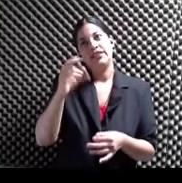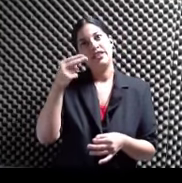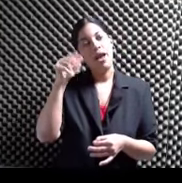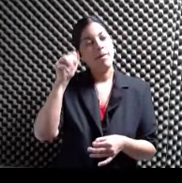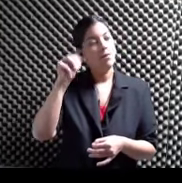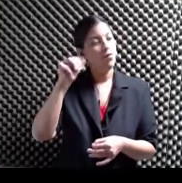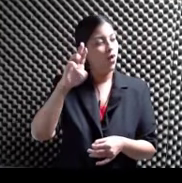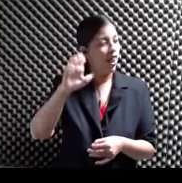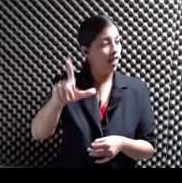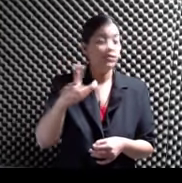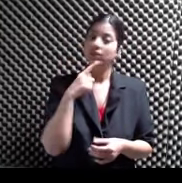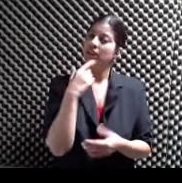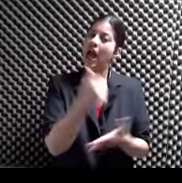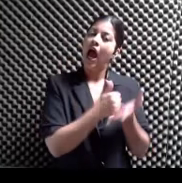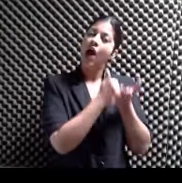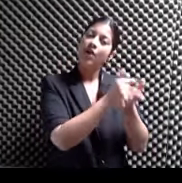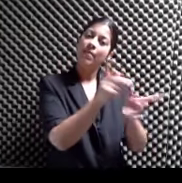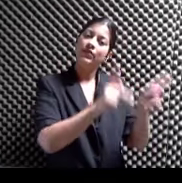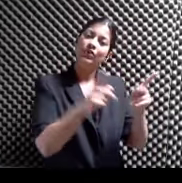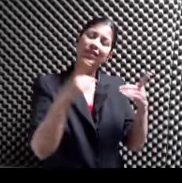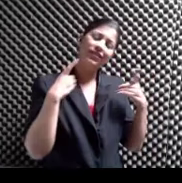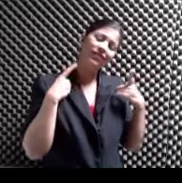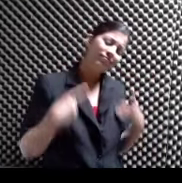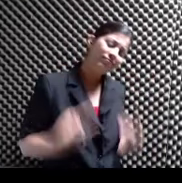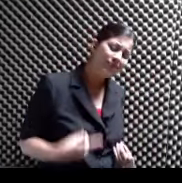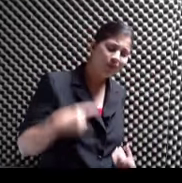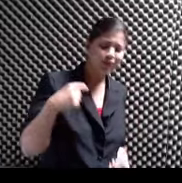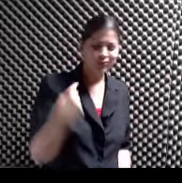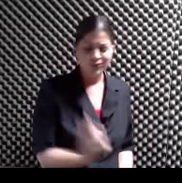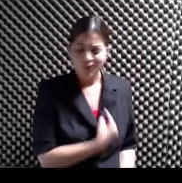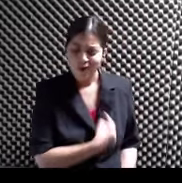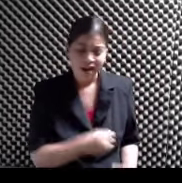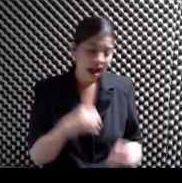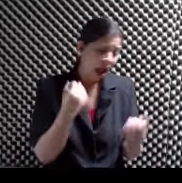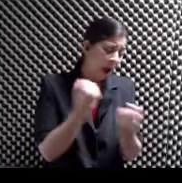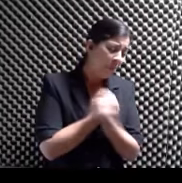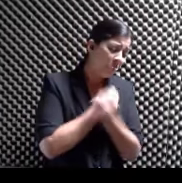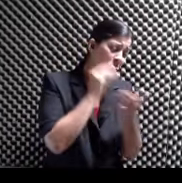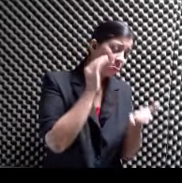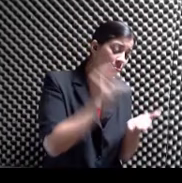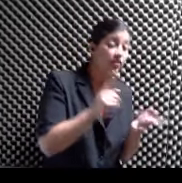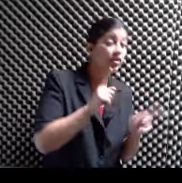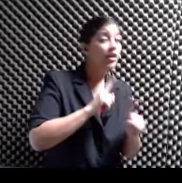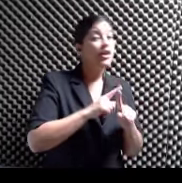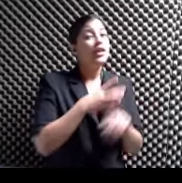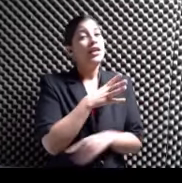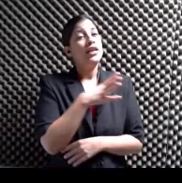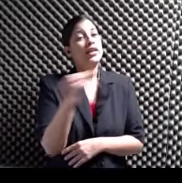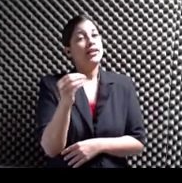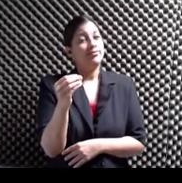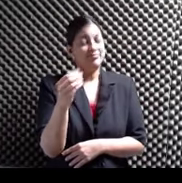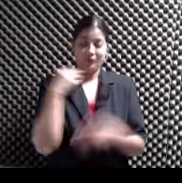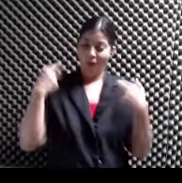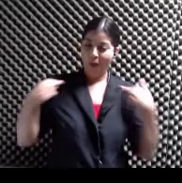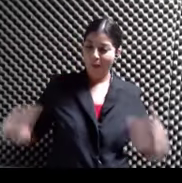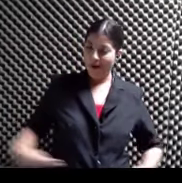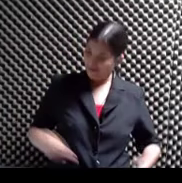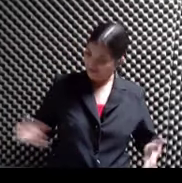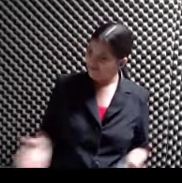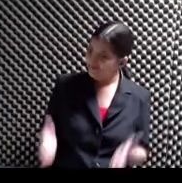A las personas deprimidas Por la soledad Y el desamor Y fomenta En los seres humanos La gratitud Y el amor Desinteresado Y